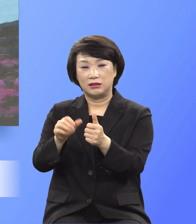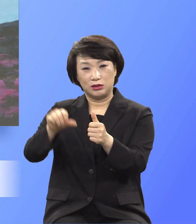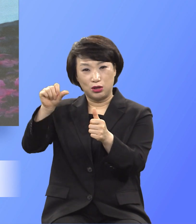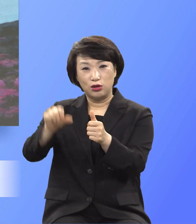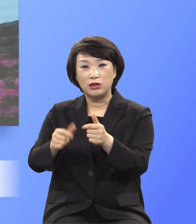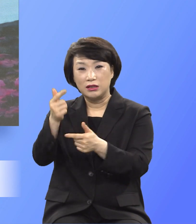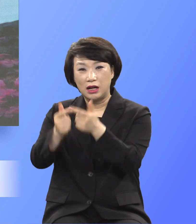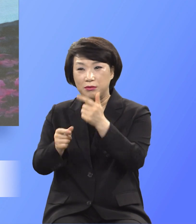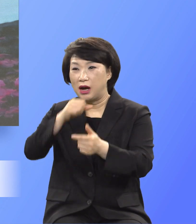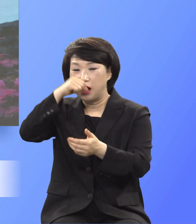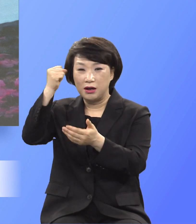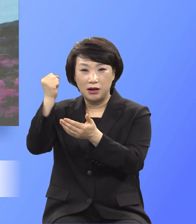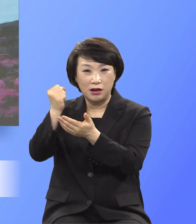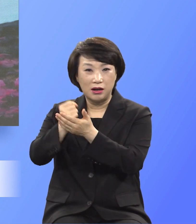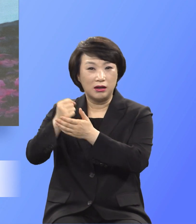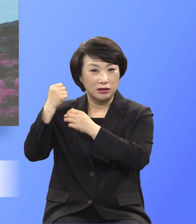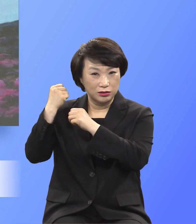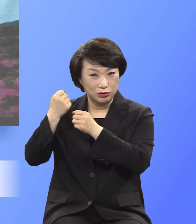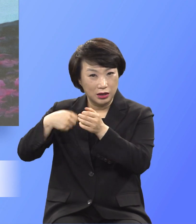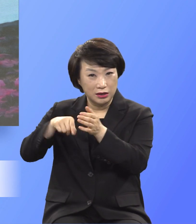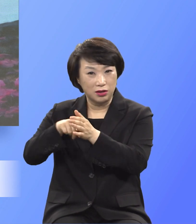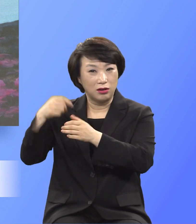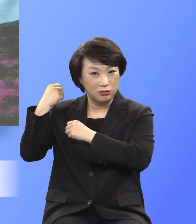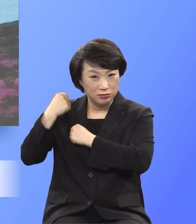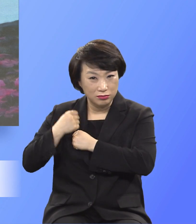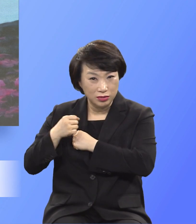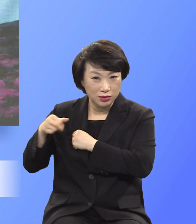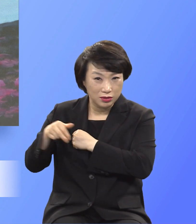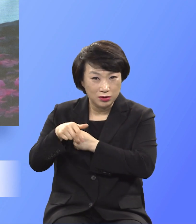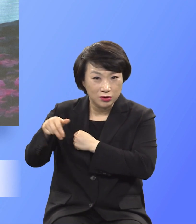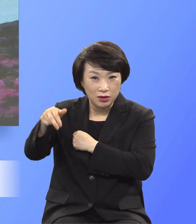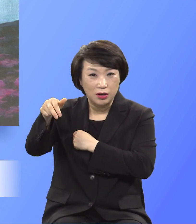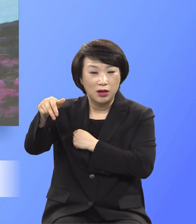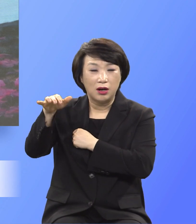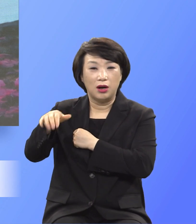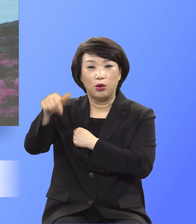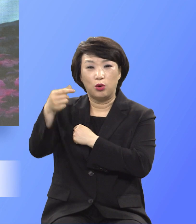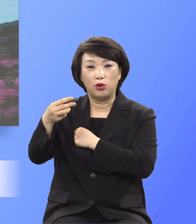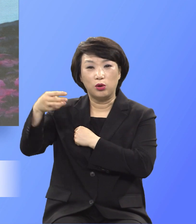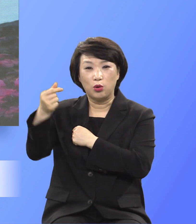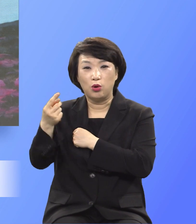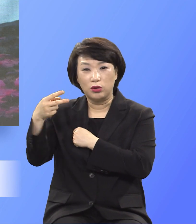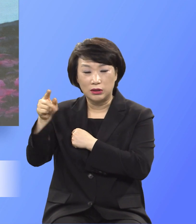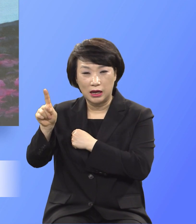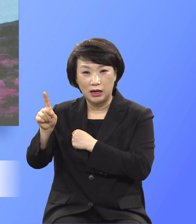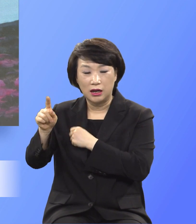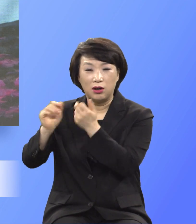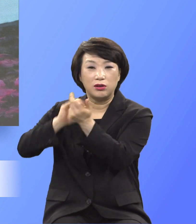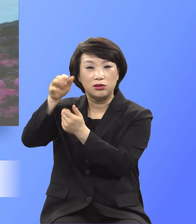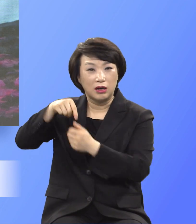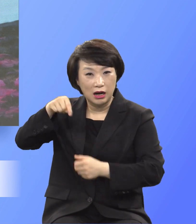나무를 징어지고 골고다에 올라가셔서 마지막 예수께서